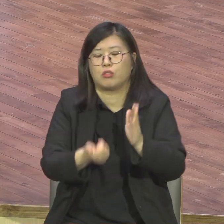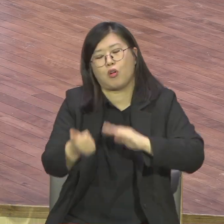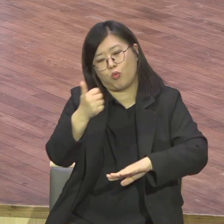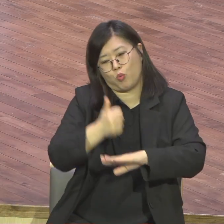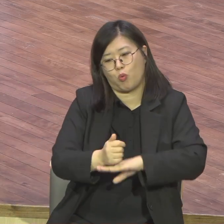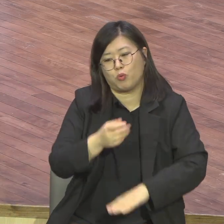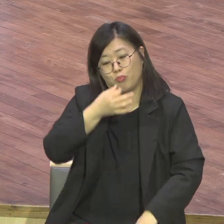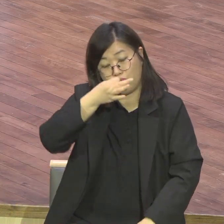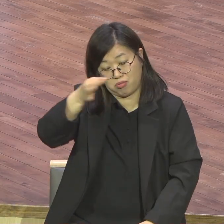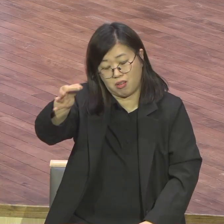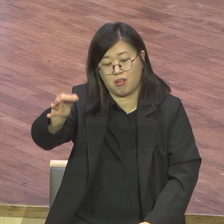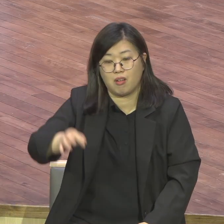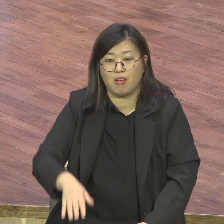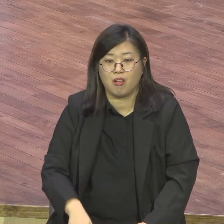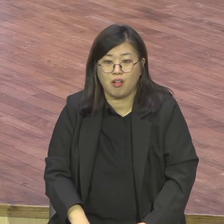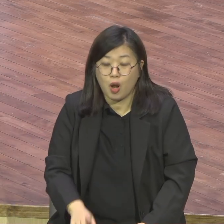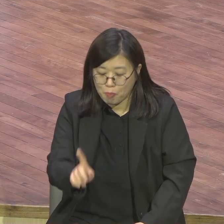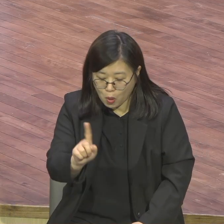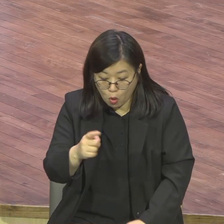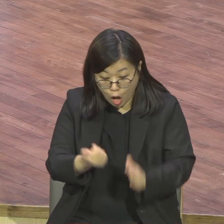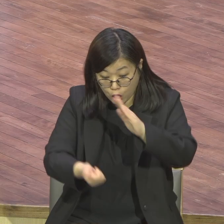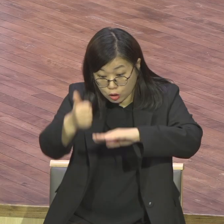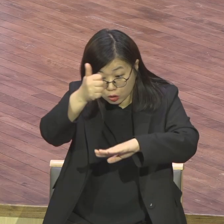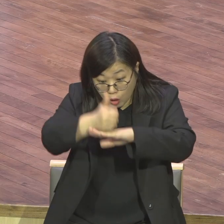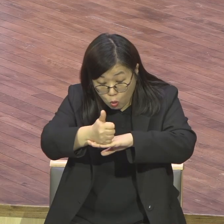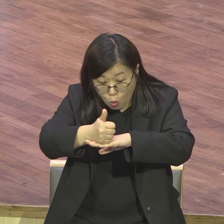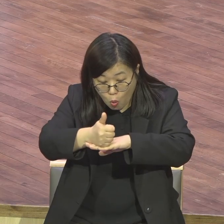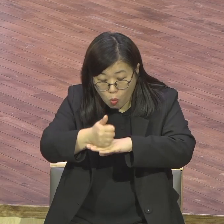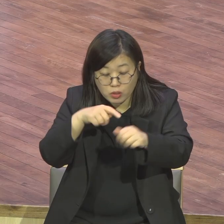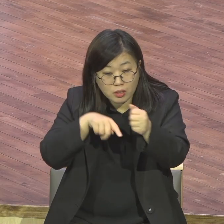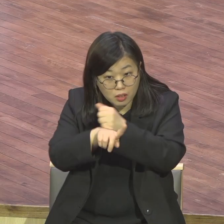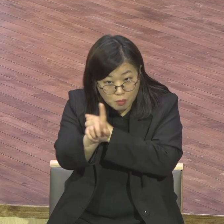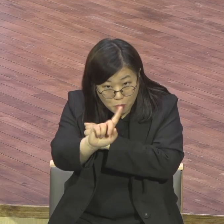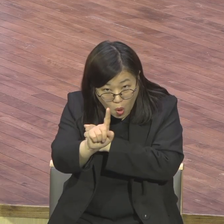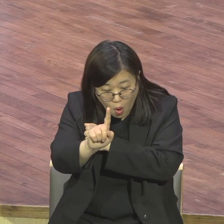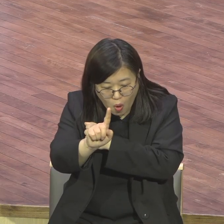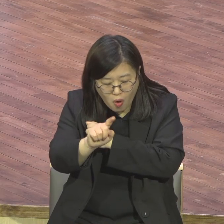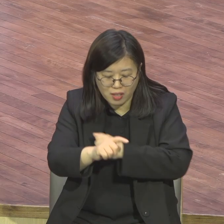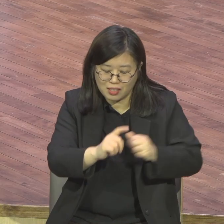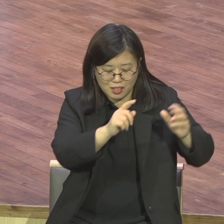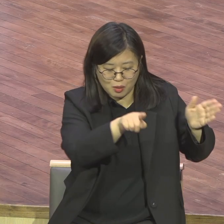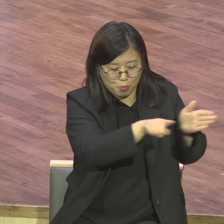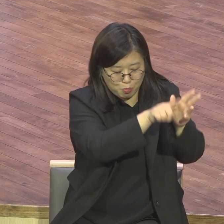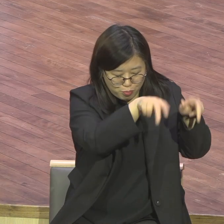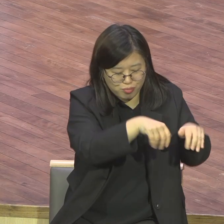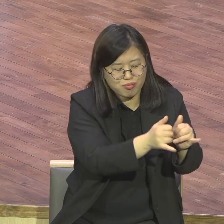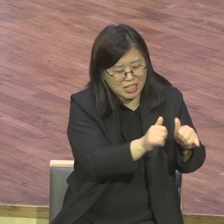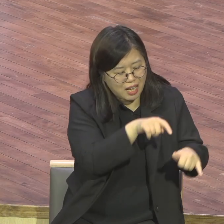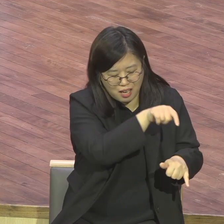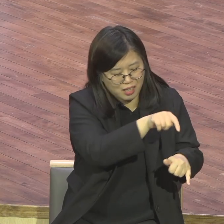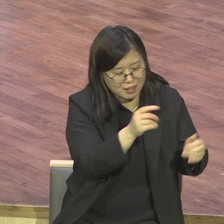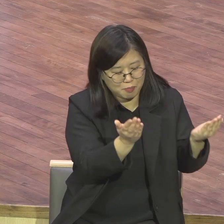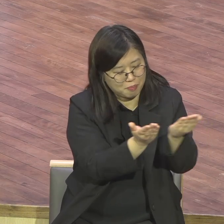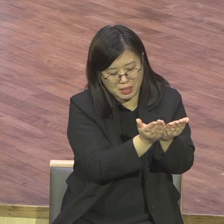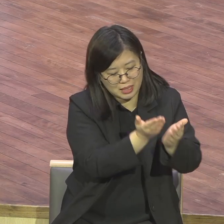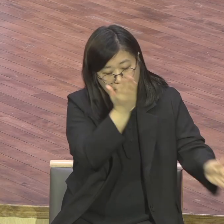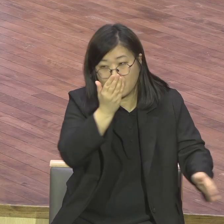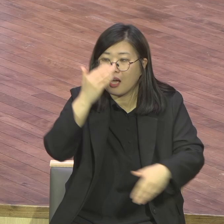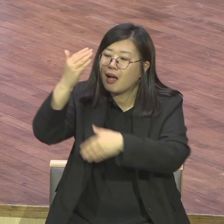하나님의 뜻에 하나님의 뜻에 순종하며 살아가는 여정 하나님의 뜻을 따라 사는